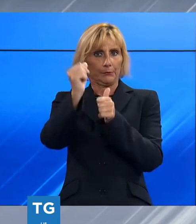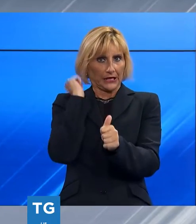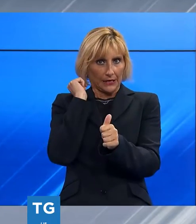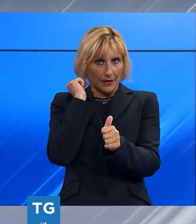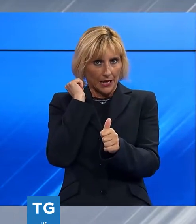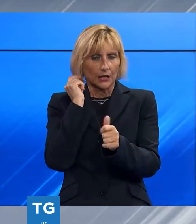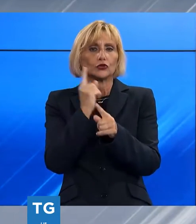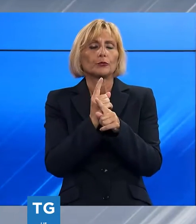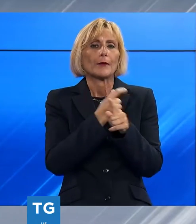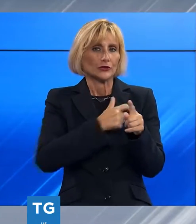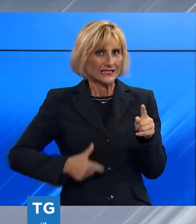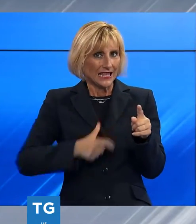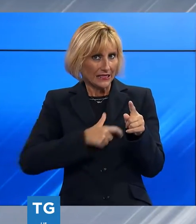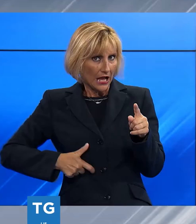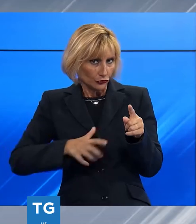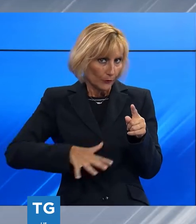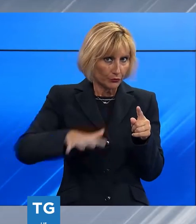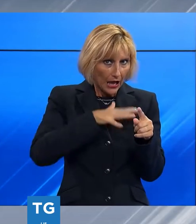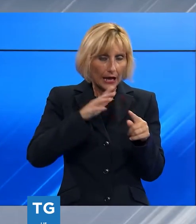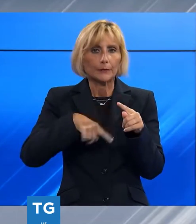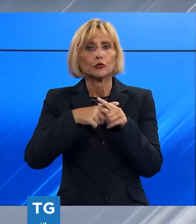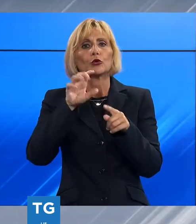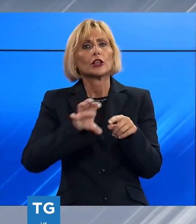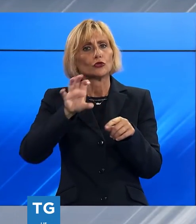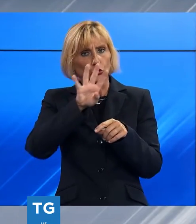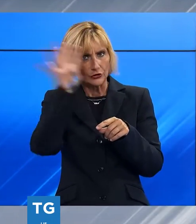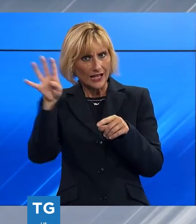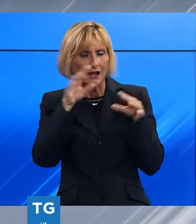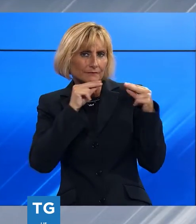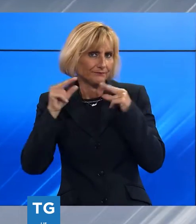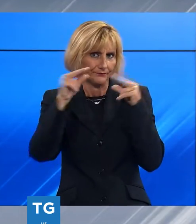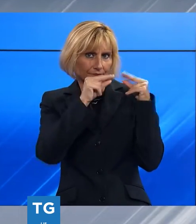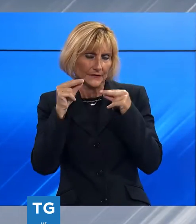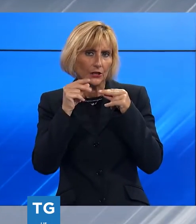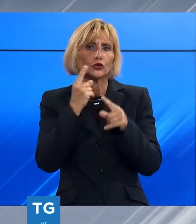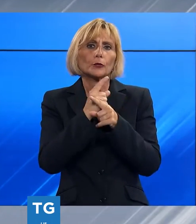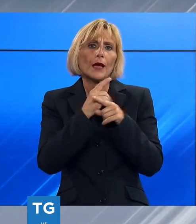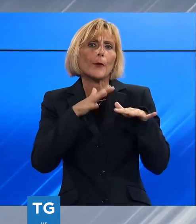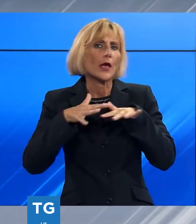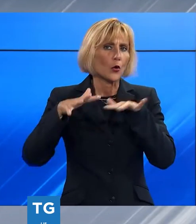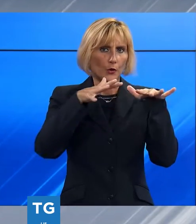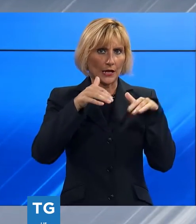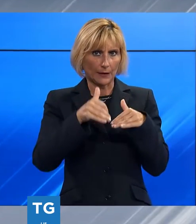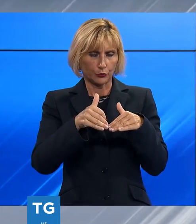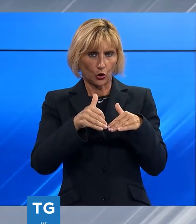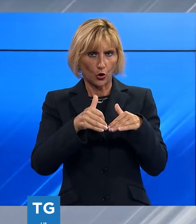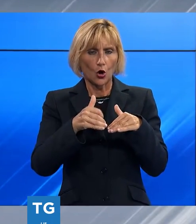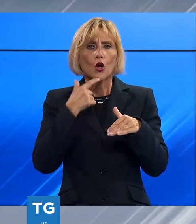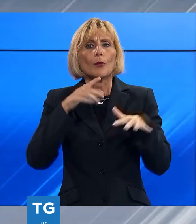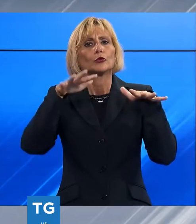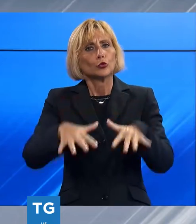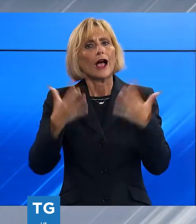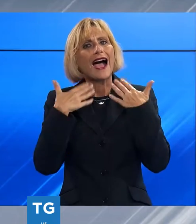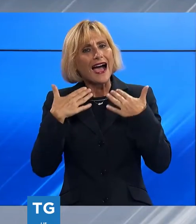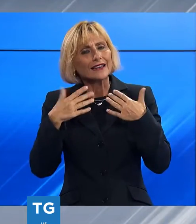Toscana per trovare una soluzione, un punto di equilibrio che tuteli la qualità dell'aria ma non faccia ulteriori danni